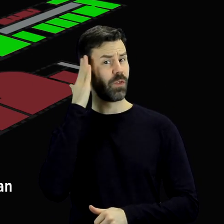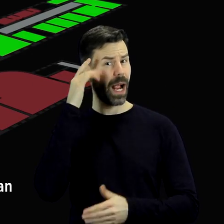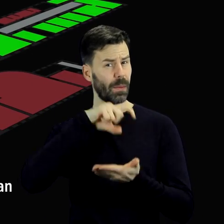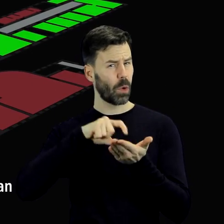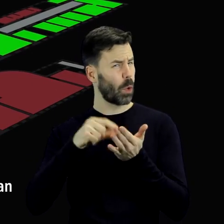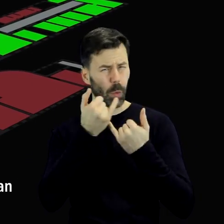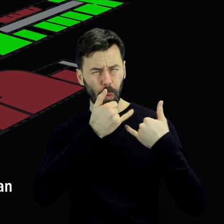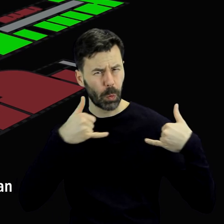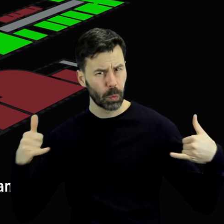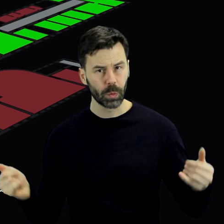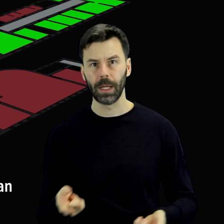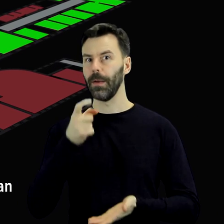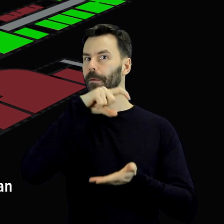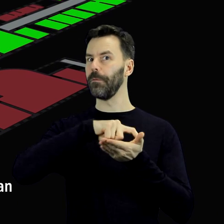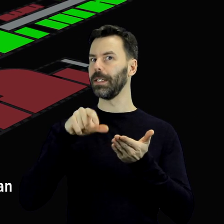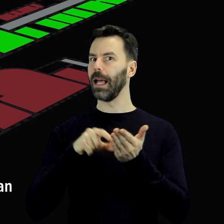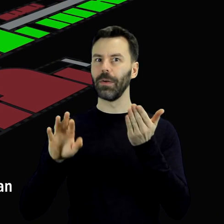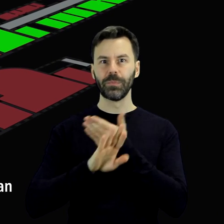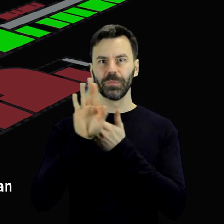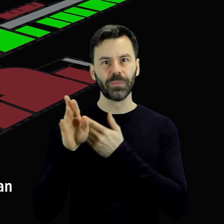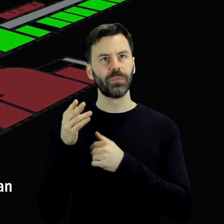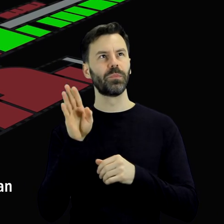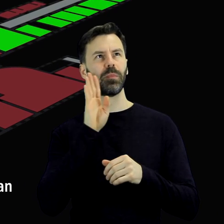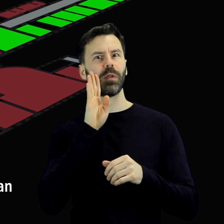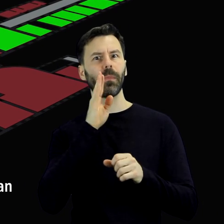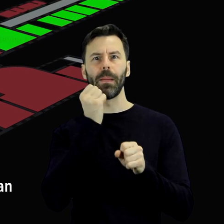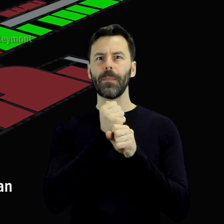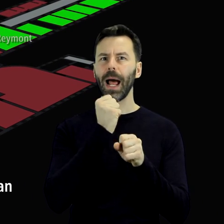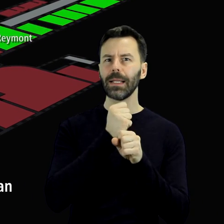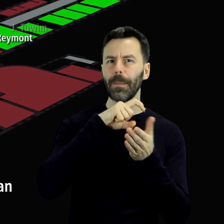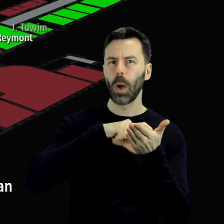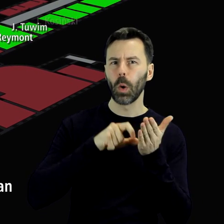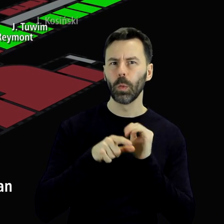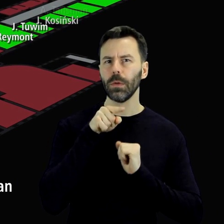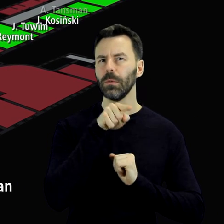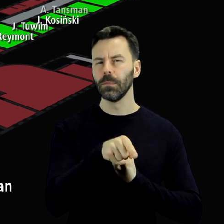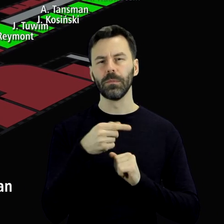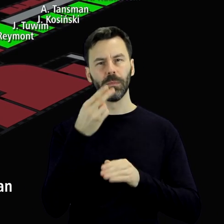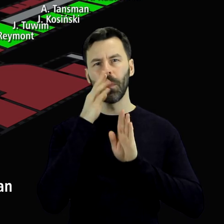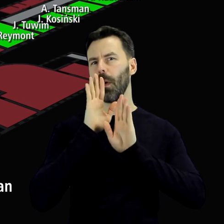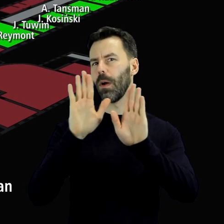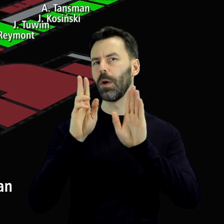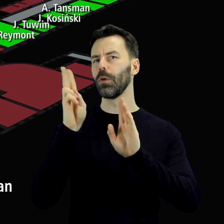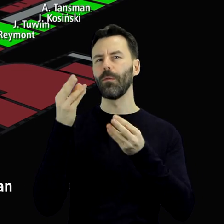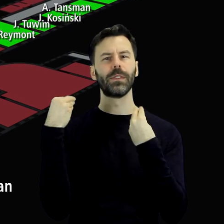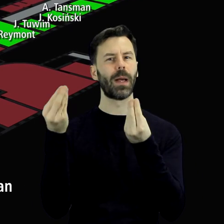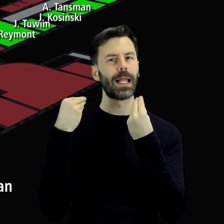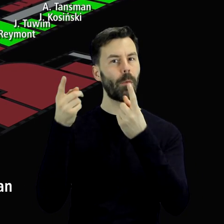pomieszczeniach. Ekspozycje zaaranżowane w formie gabinetów ukazują sylwetki znakomitych łodzian, muzyków, pisarzy,